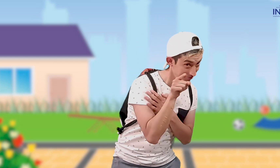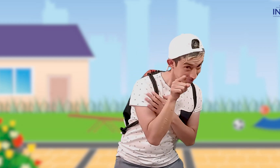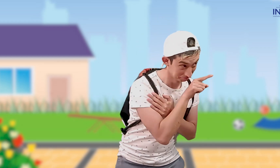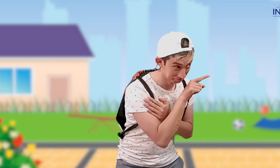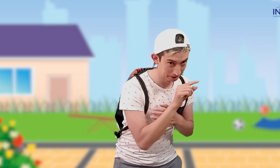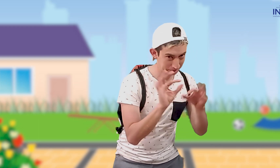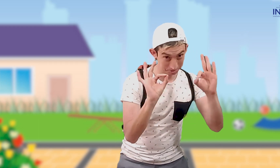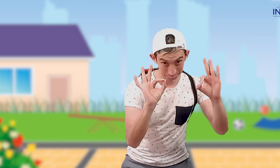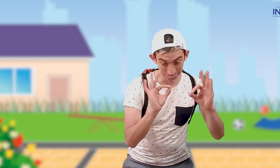¡Perfecto!